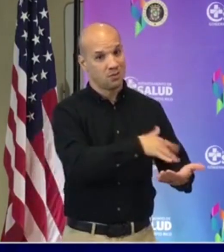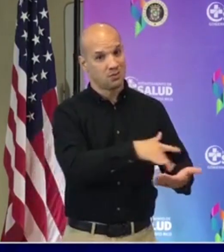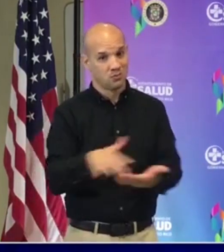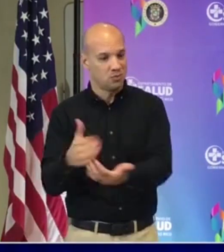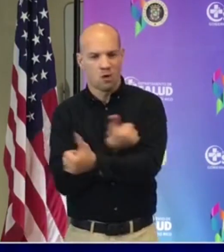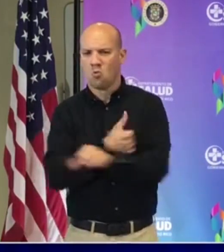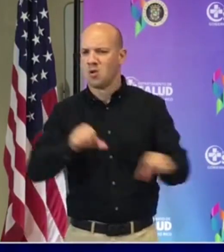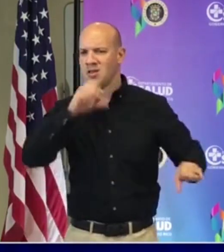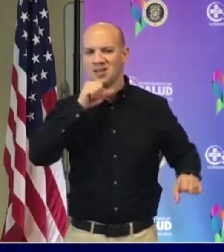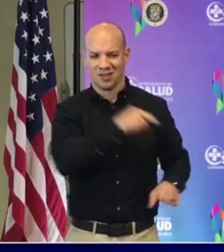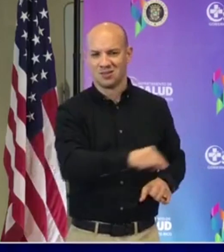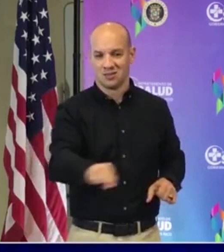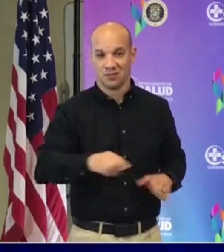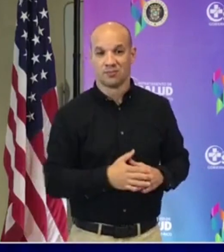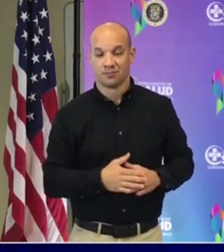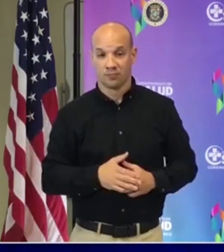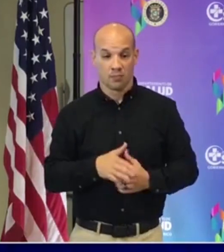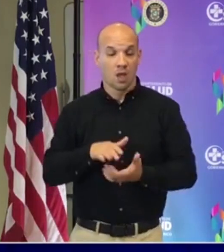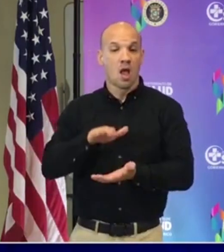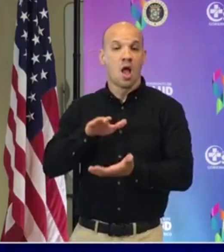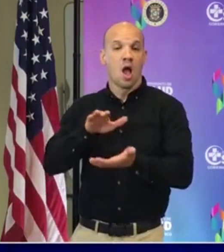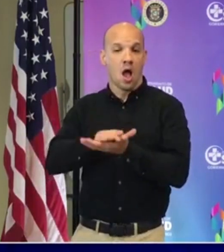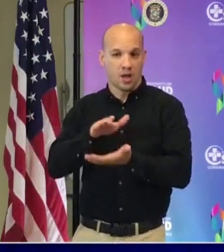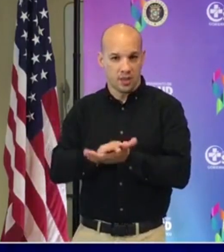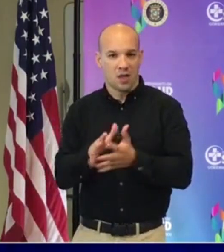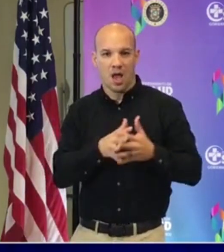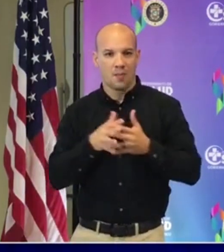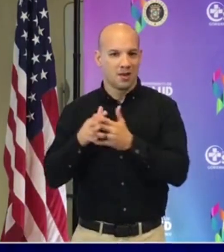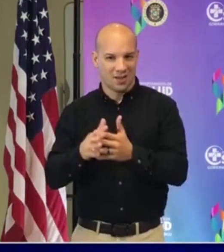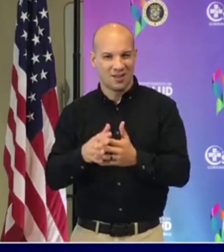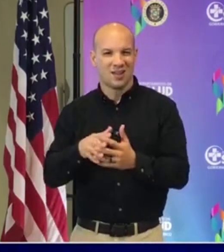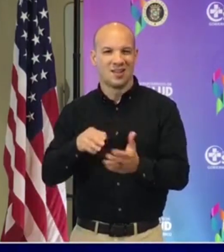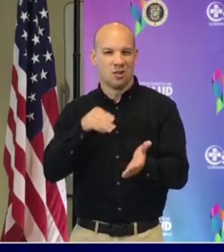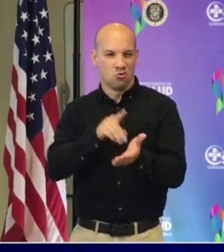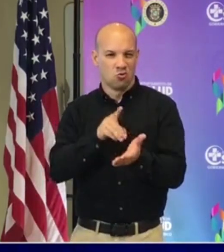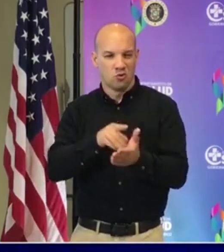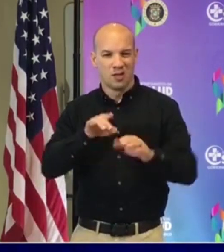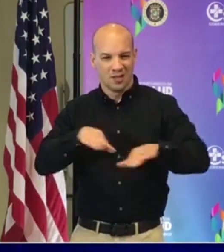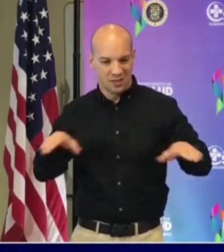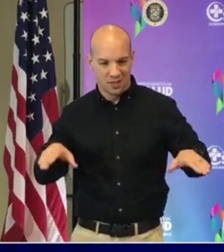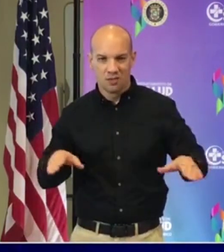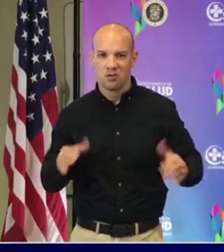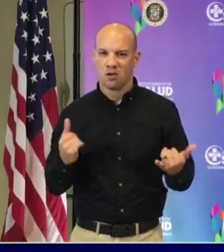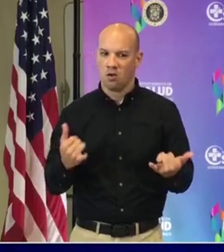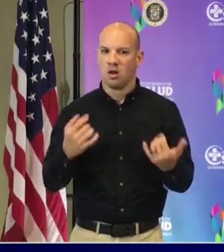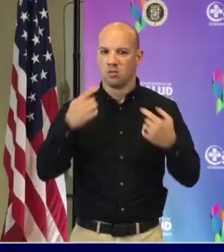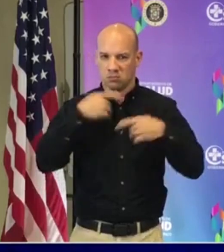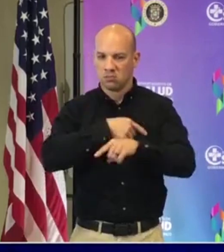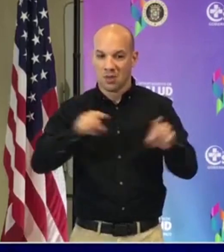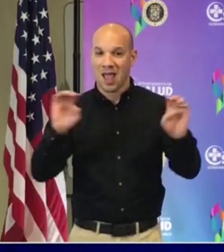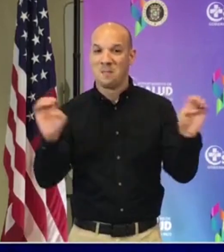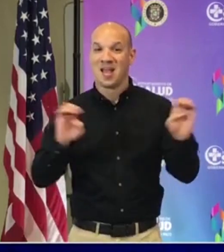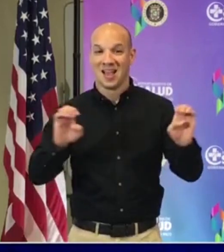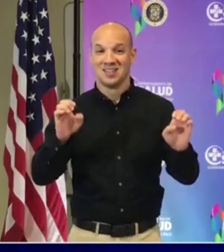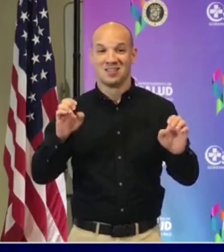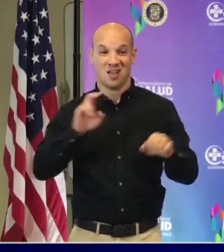Y, de hecho, la Academia Americana de Pediatría la semana pasada declaró una emergencia nacional por